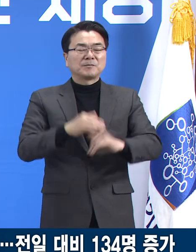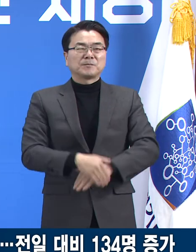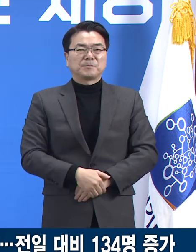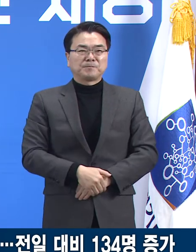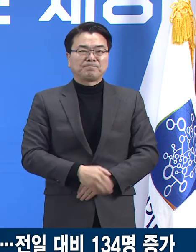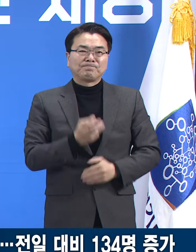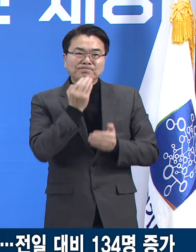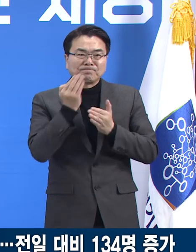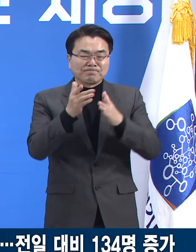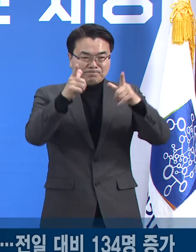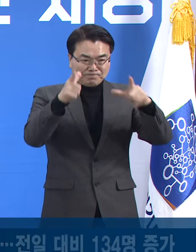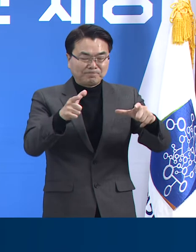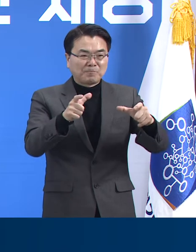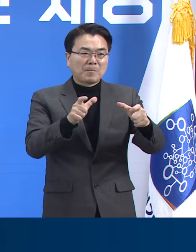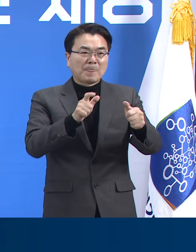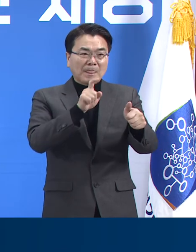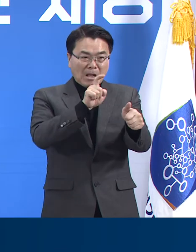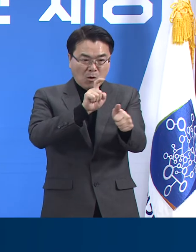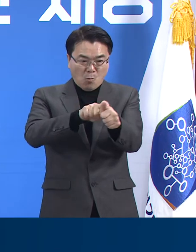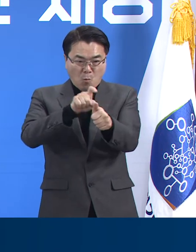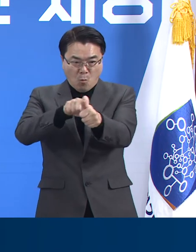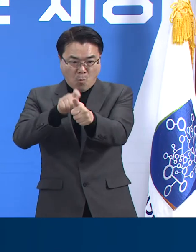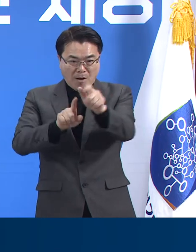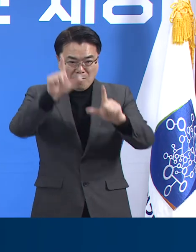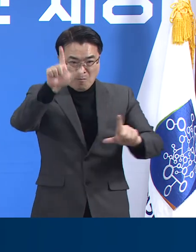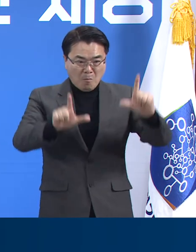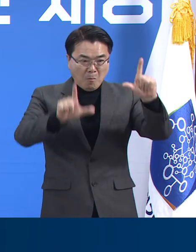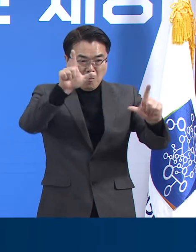도내 주요 확진 상황에 대해 말씀드리겠습니다.